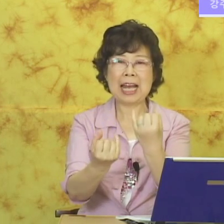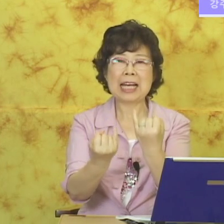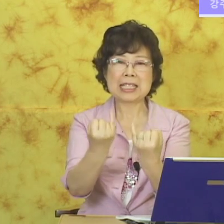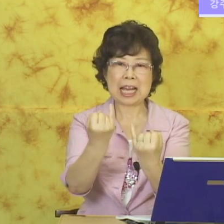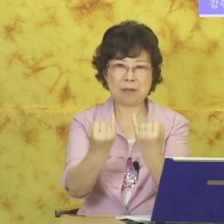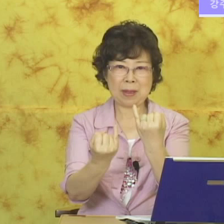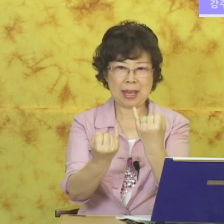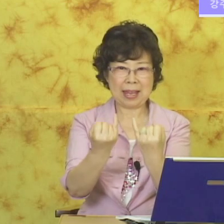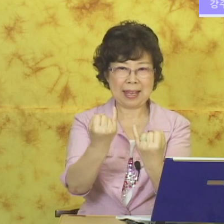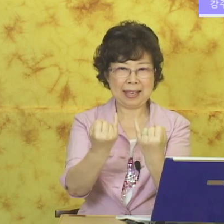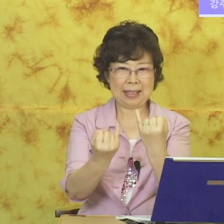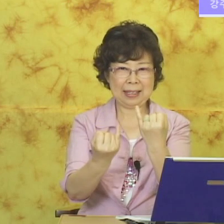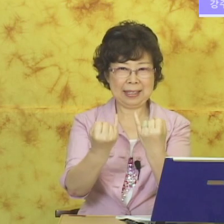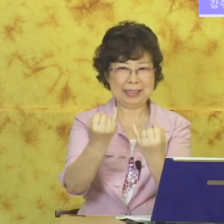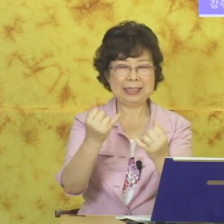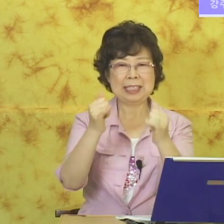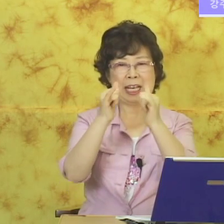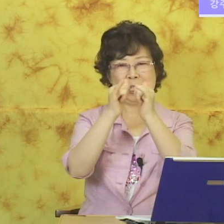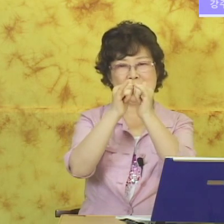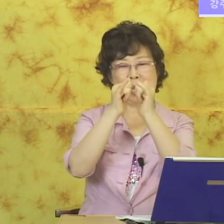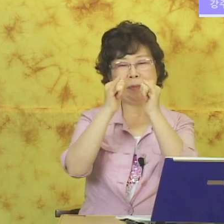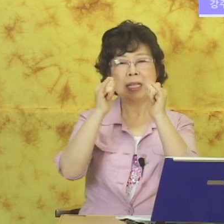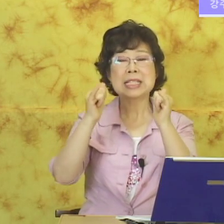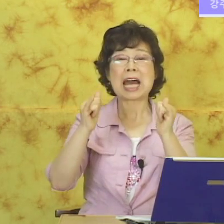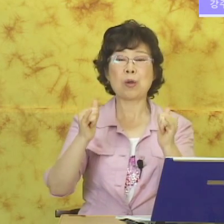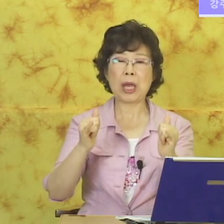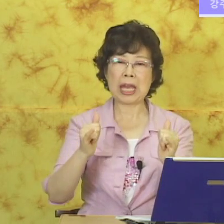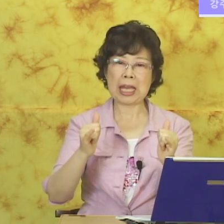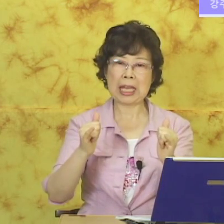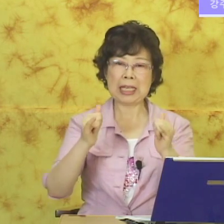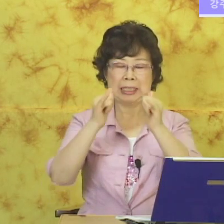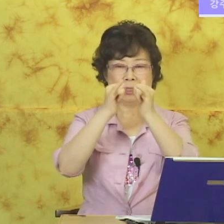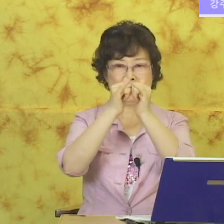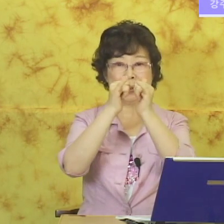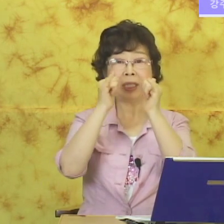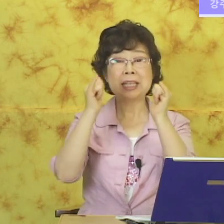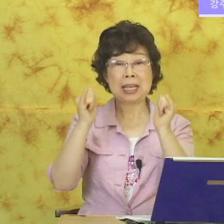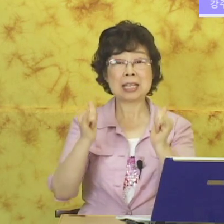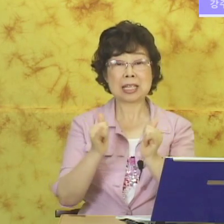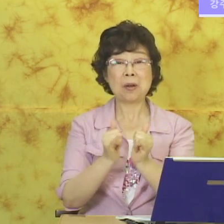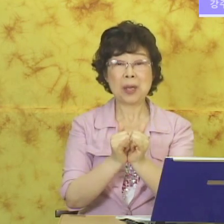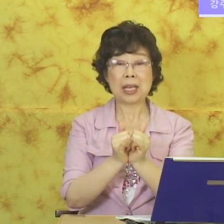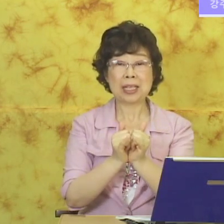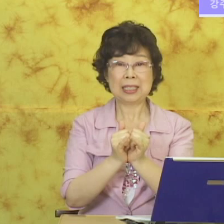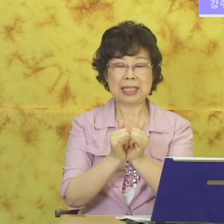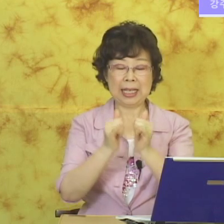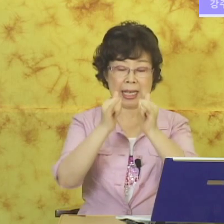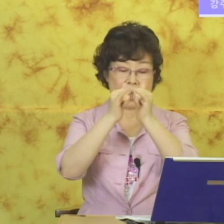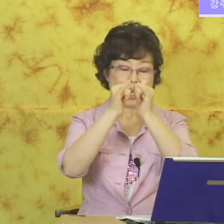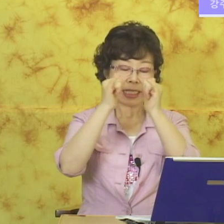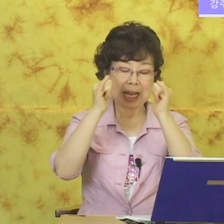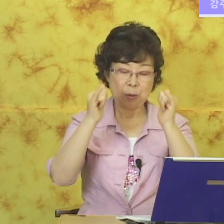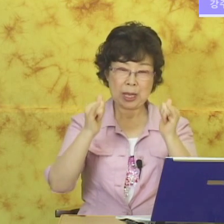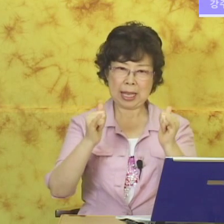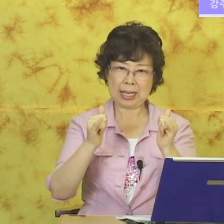자매. 자 이렇게 하면 사회. 또는 이렇게 사회. 사회.